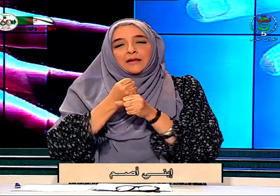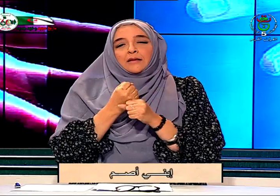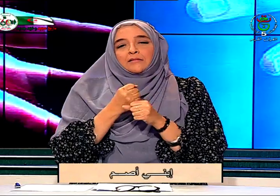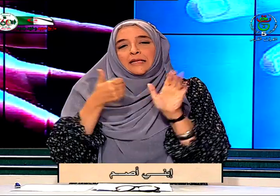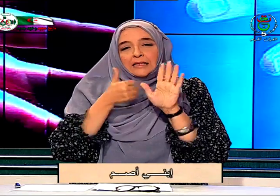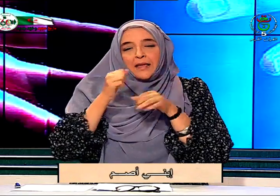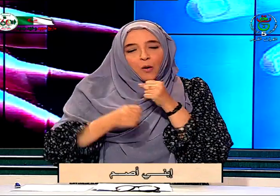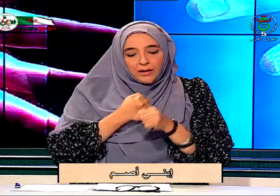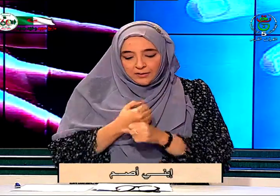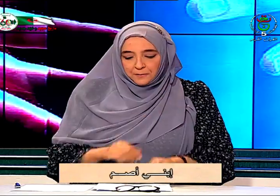ست سنوات